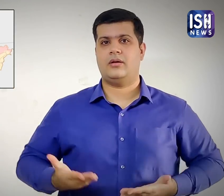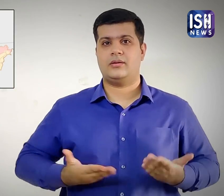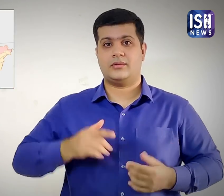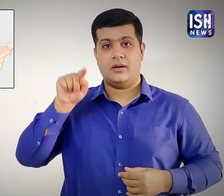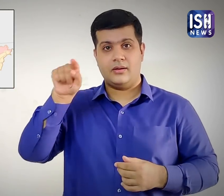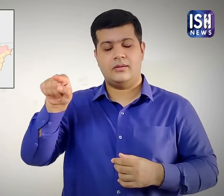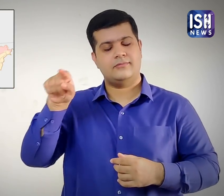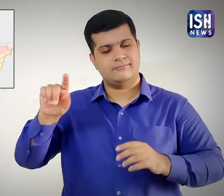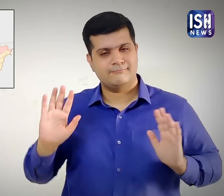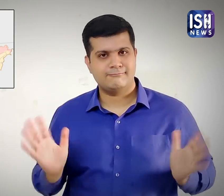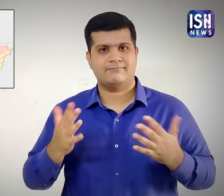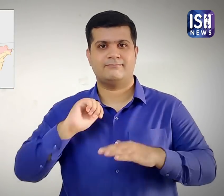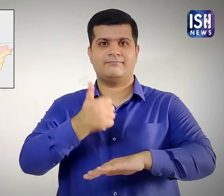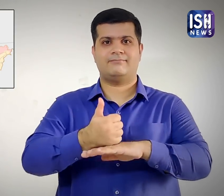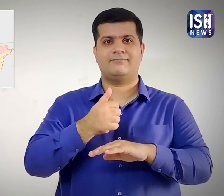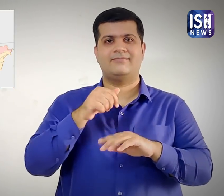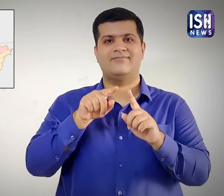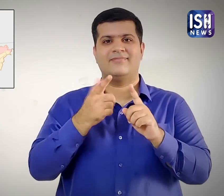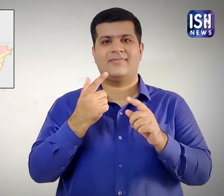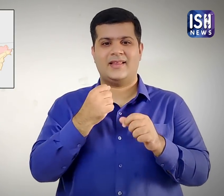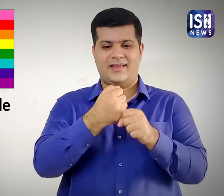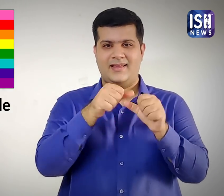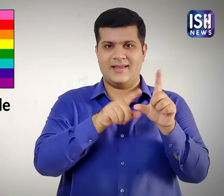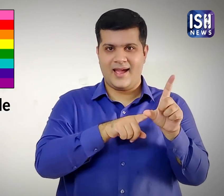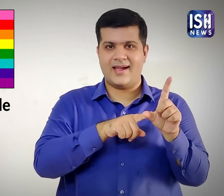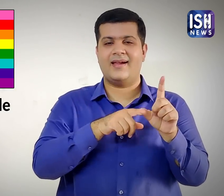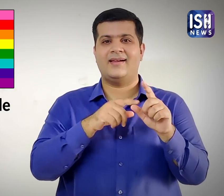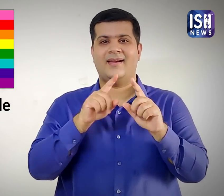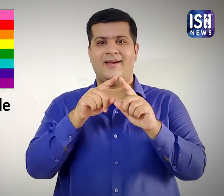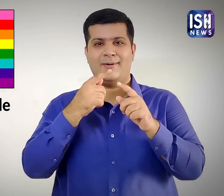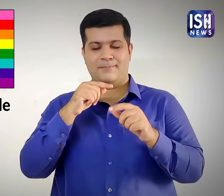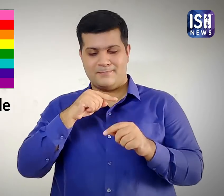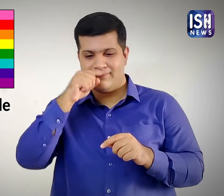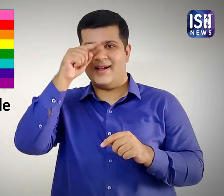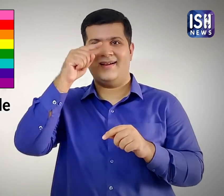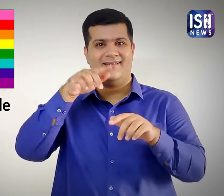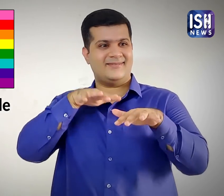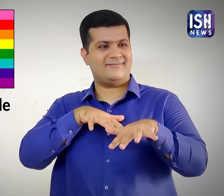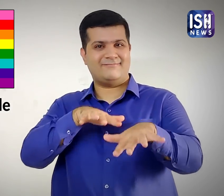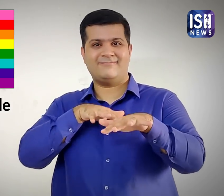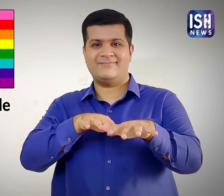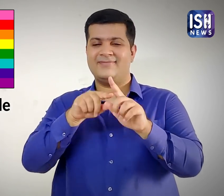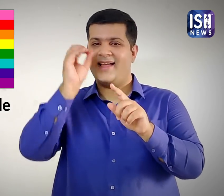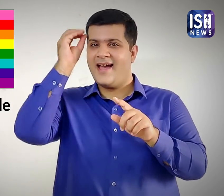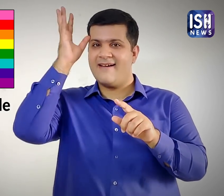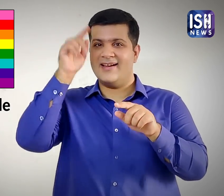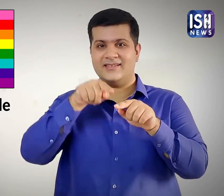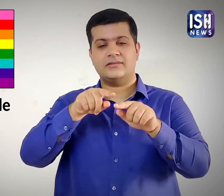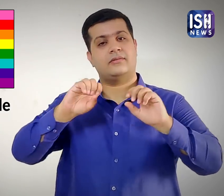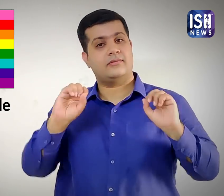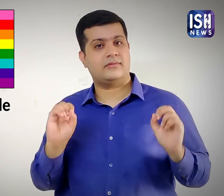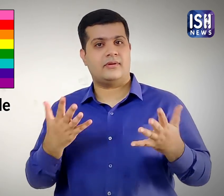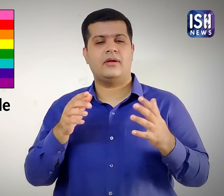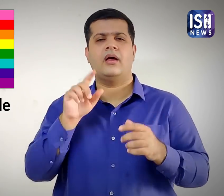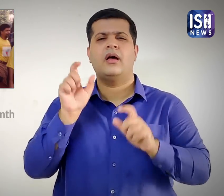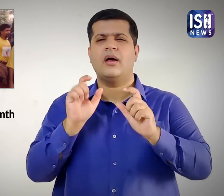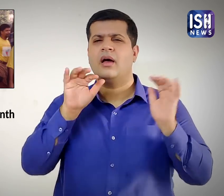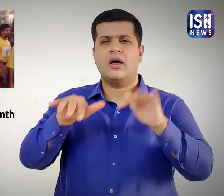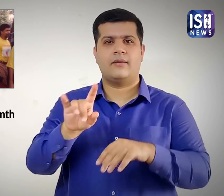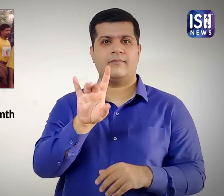1999 में कोलकाता ने भारत की पहली गेप प्राइट परेड की मैजबानी की।